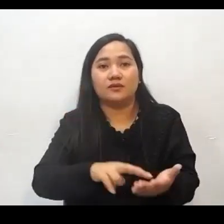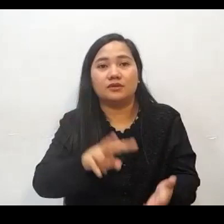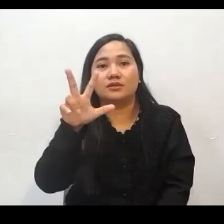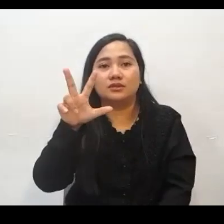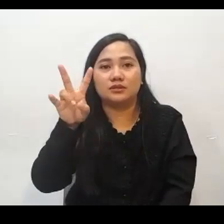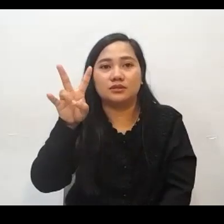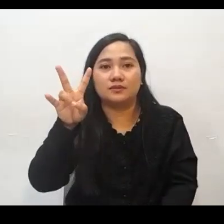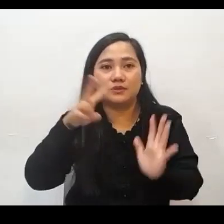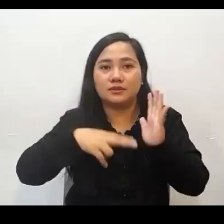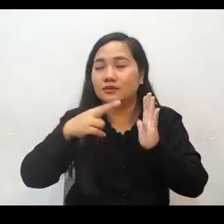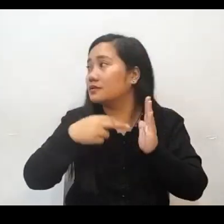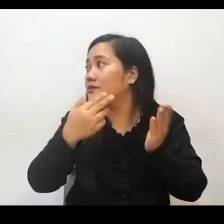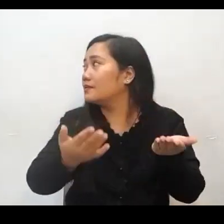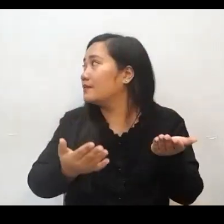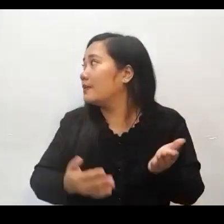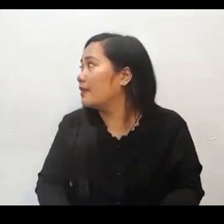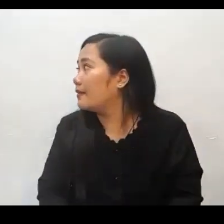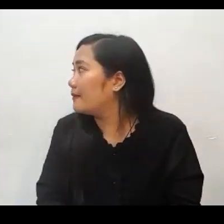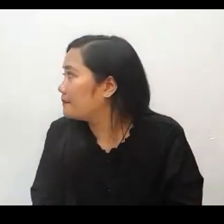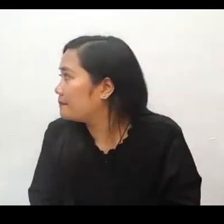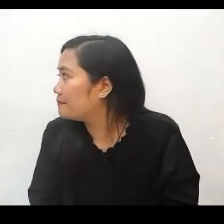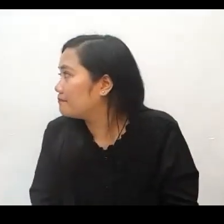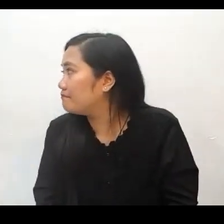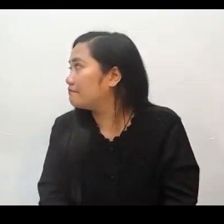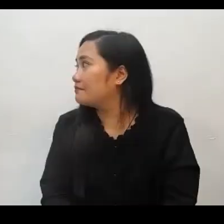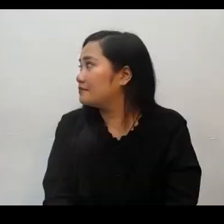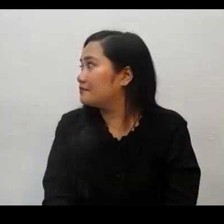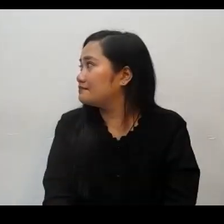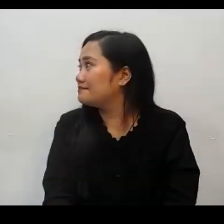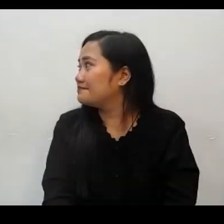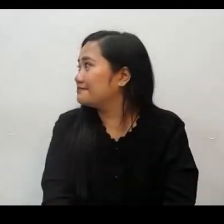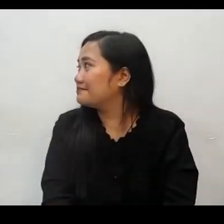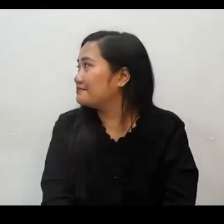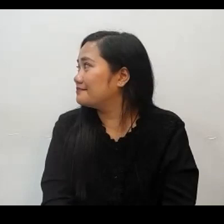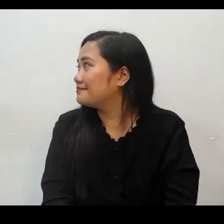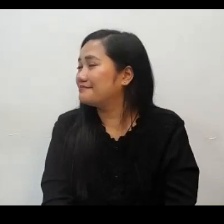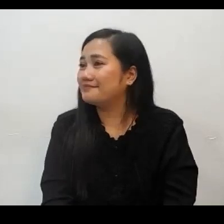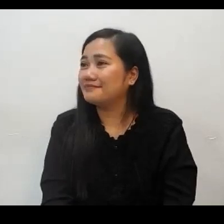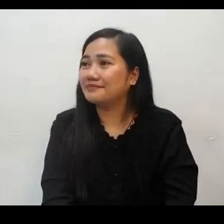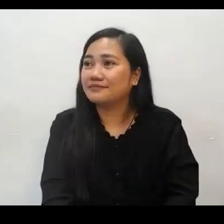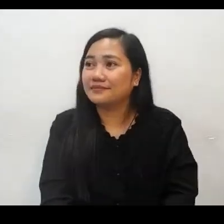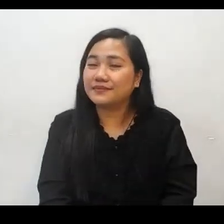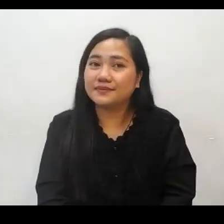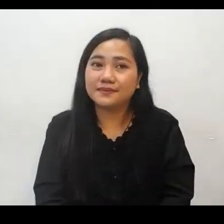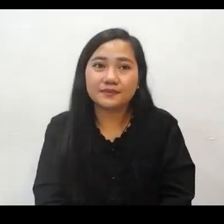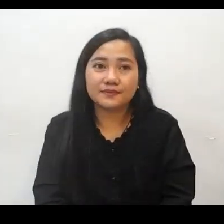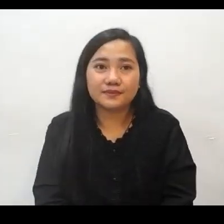Gaya ng buwan ito ay matatag magpakailanman at tapat ang saksi sa kalangitan Yes